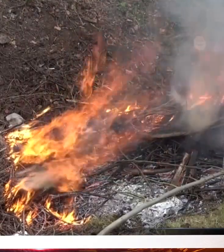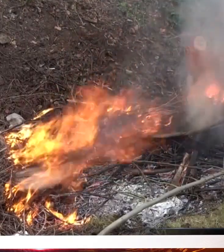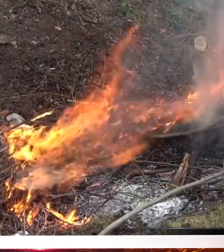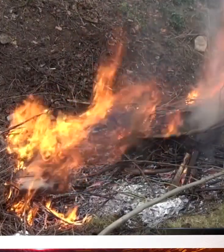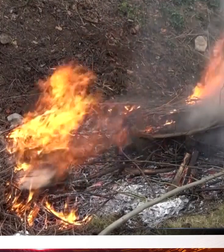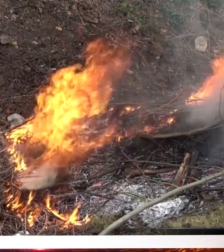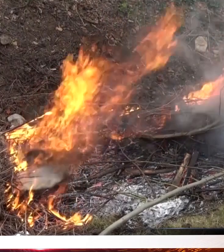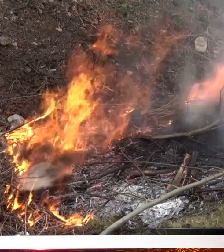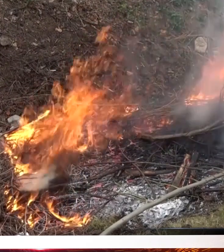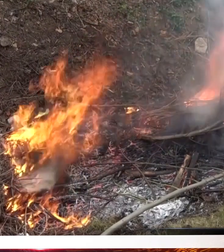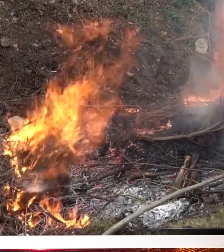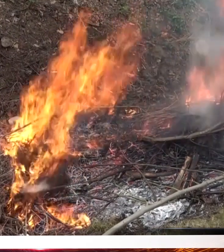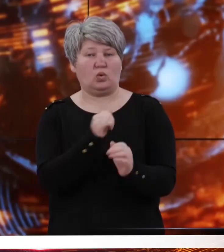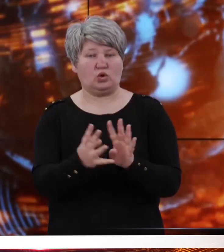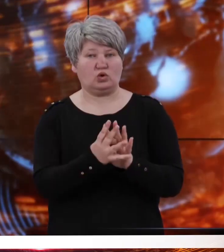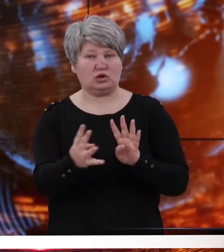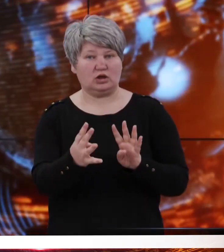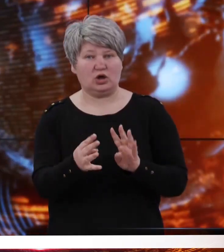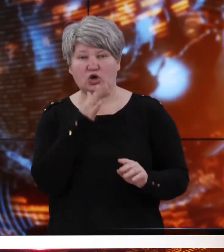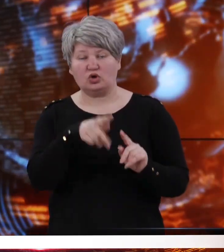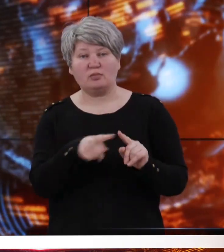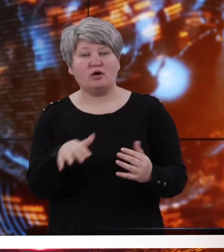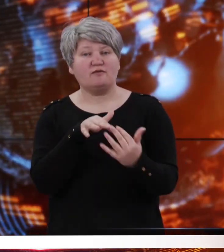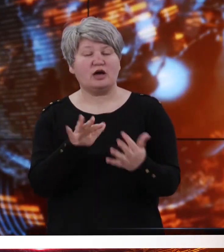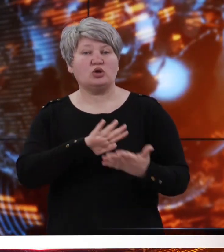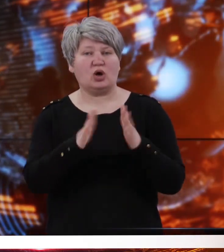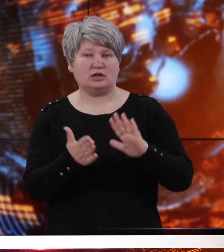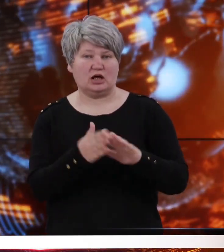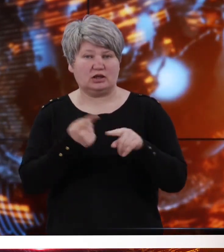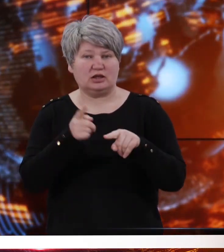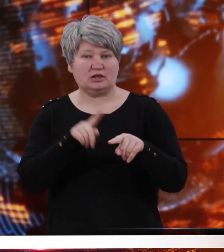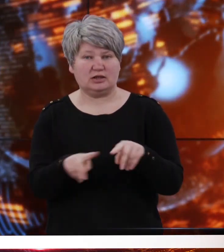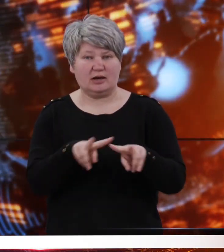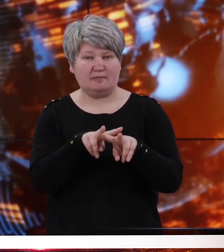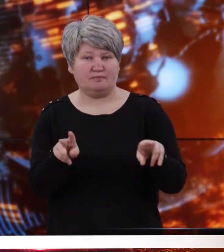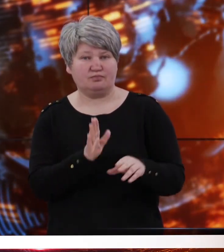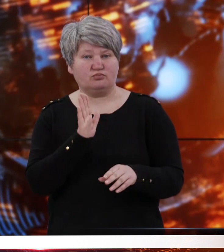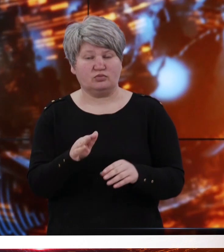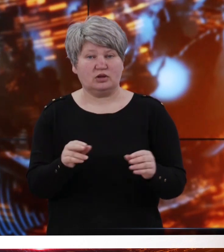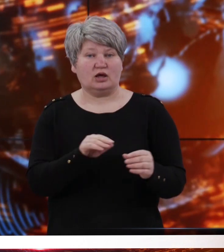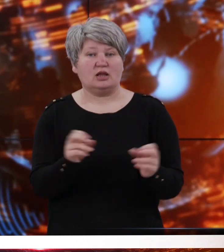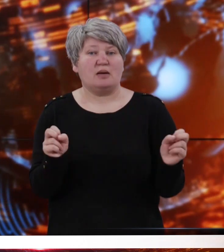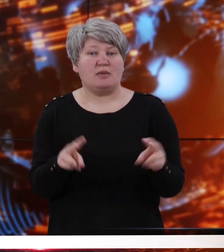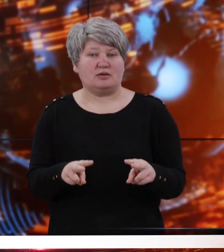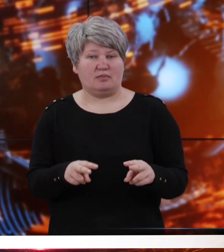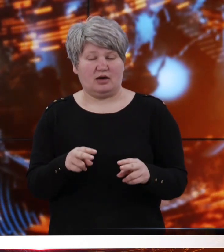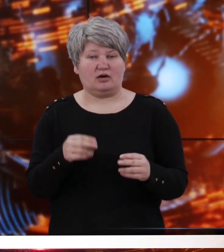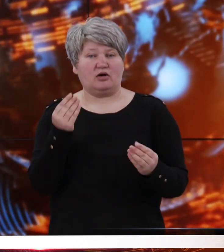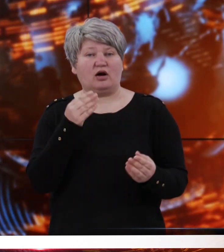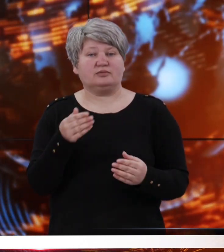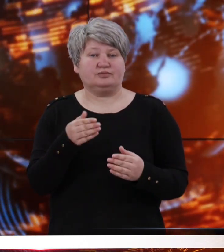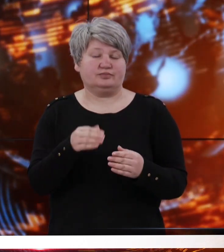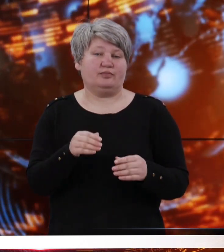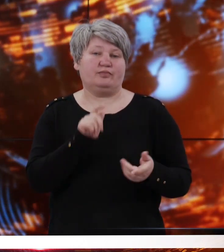підпали, зокрема і сухої рослинності. Тож під час воєнного стану ці дії становлять додаткову небезпеку, відволікають від